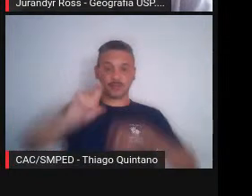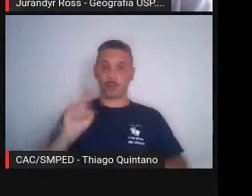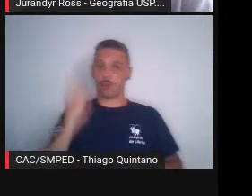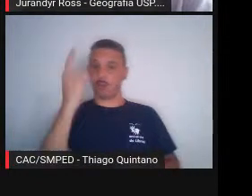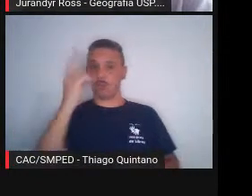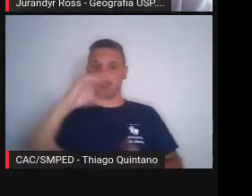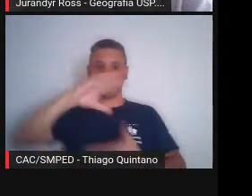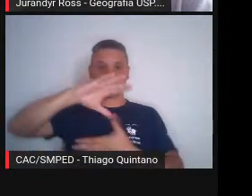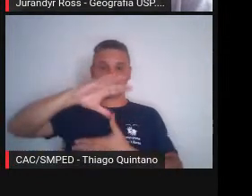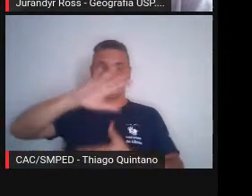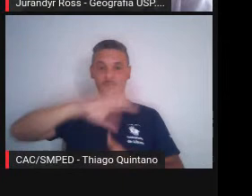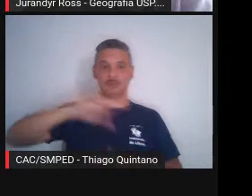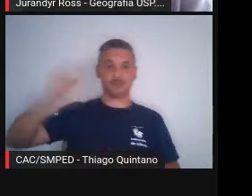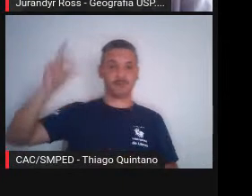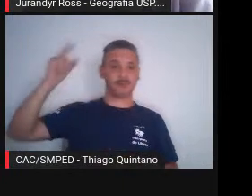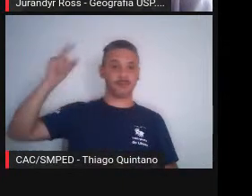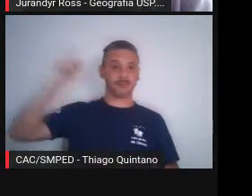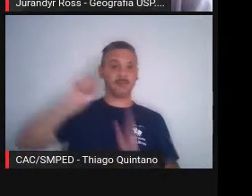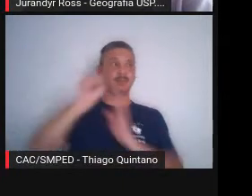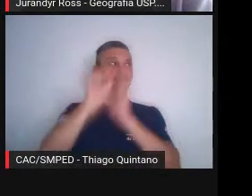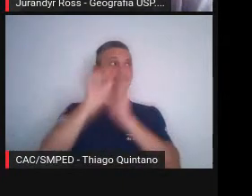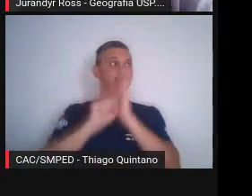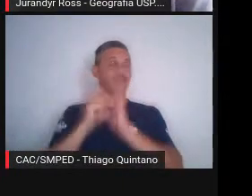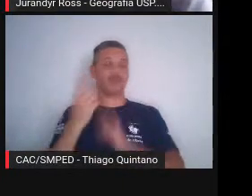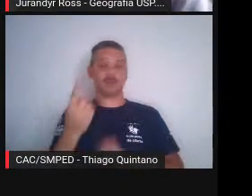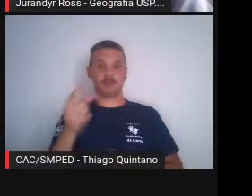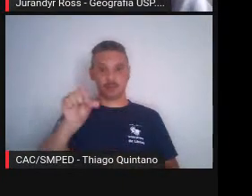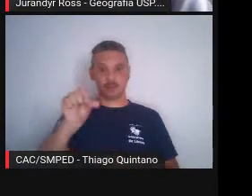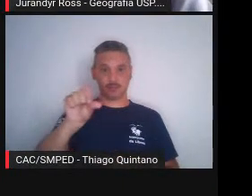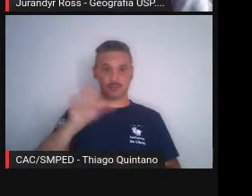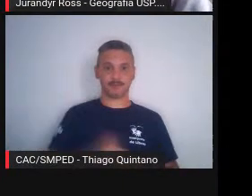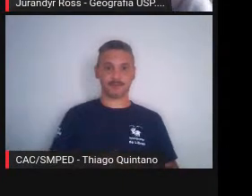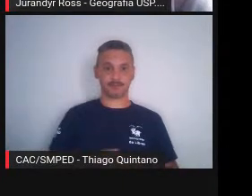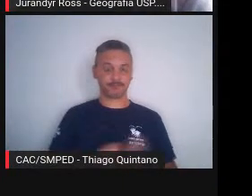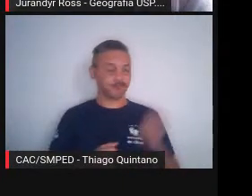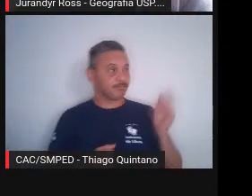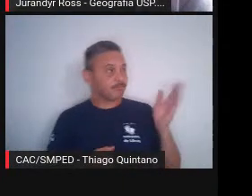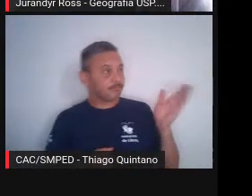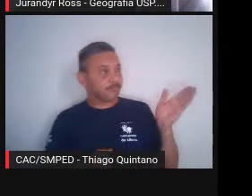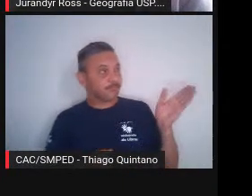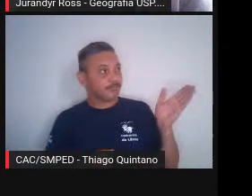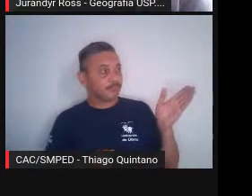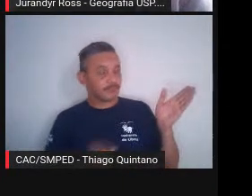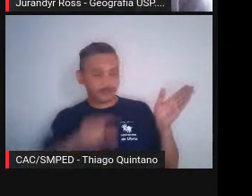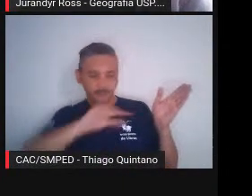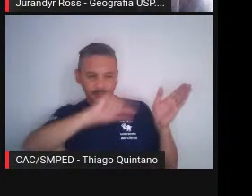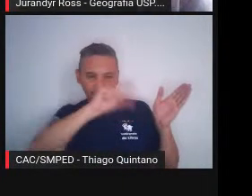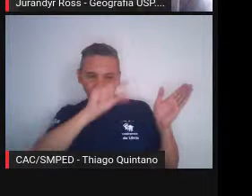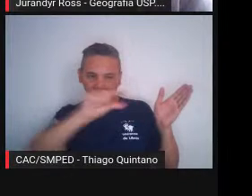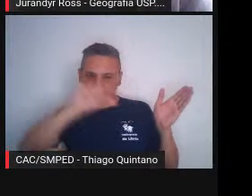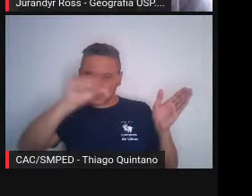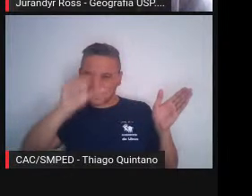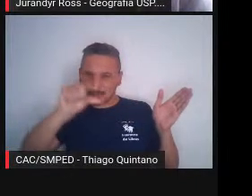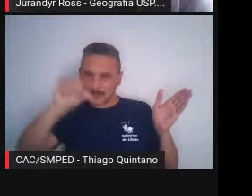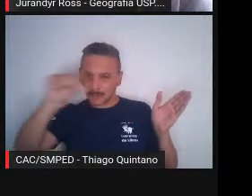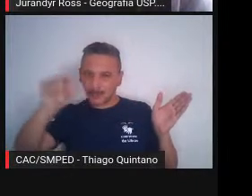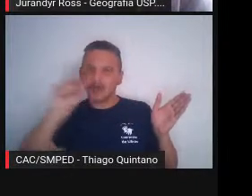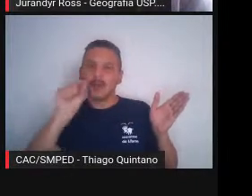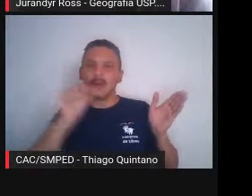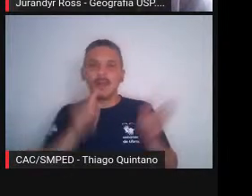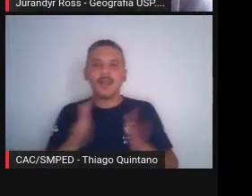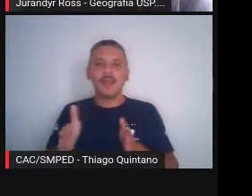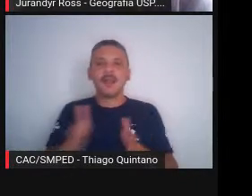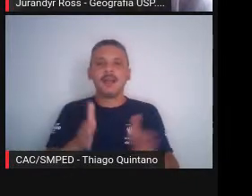certo? Lá no século XIX, ou anterior. Um pedaço, uma imagem do rio Tietê, antes,